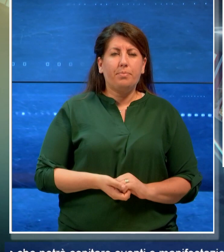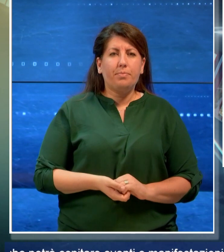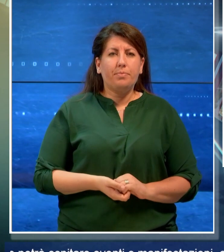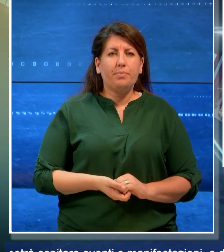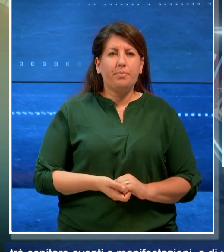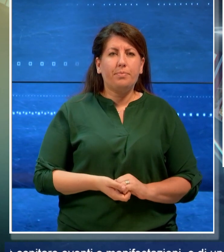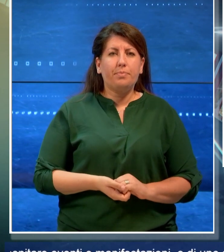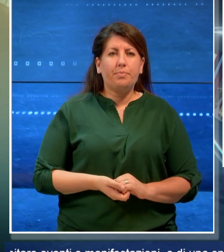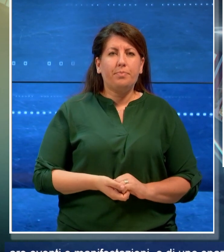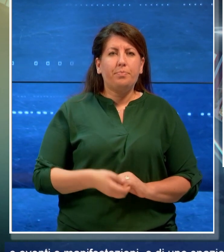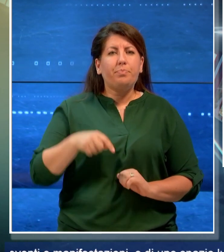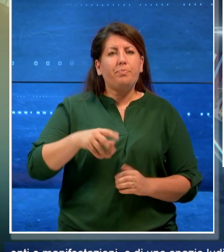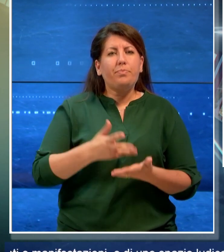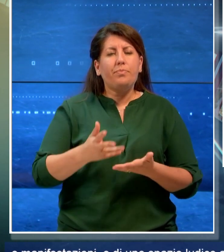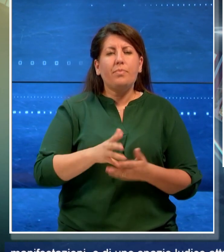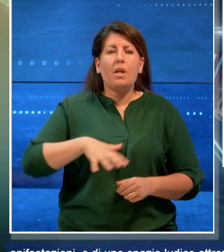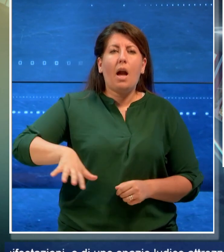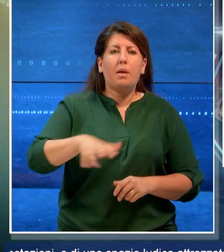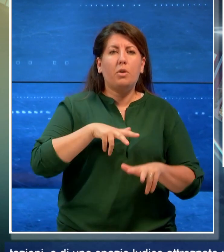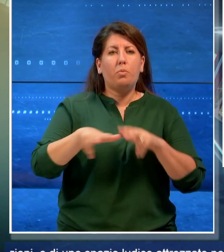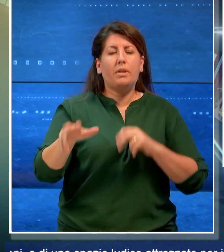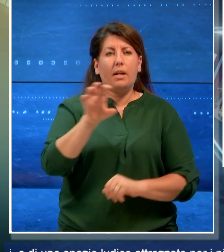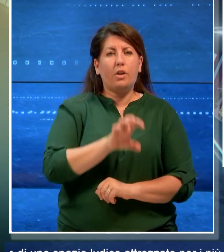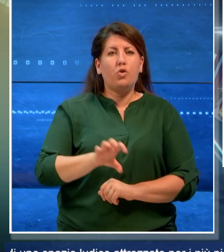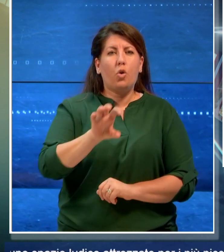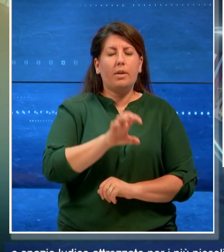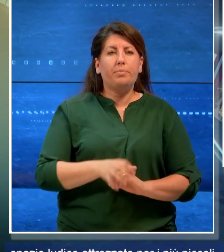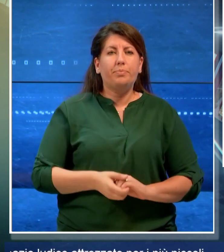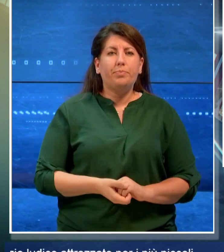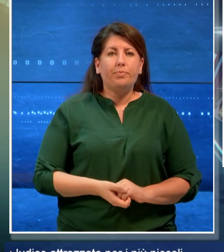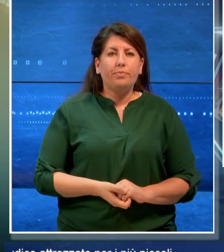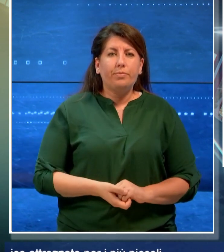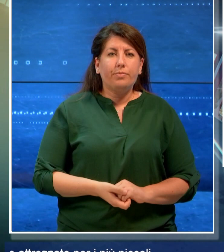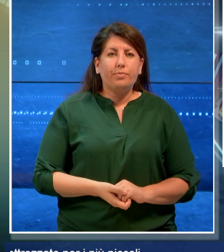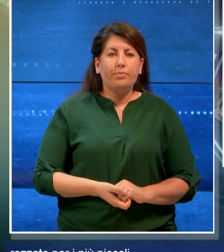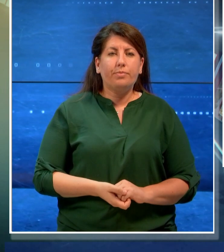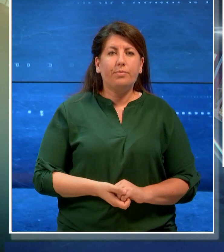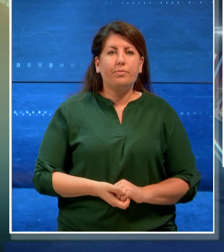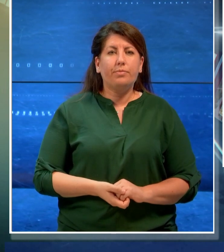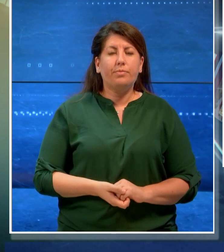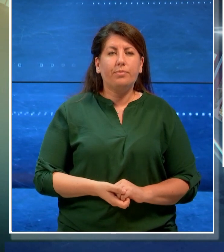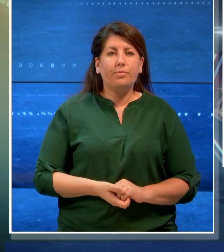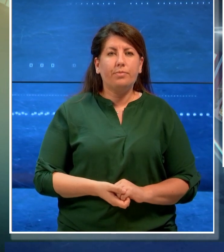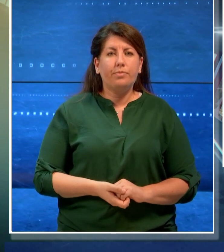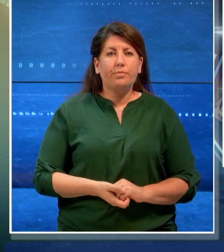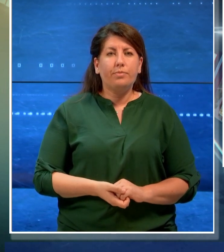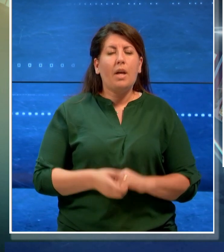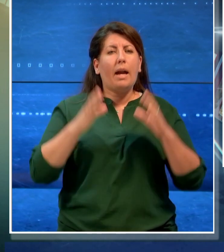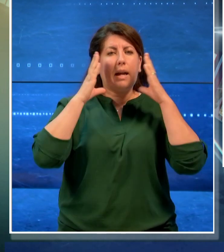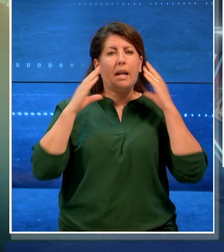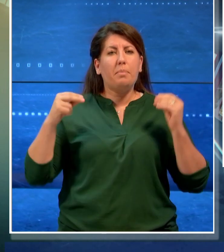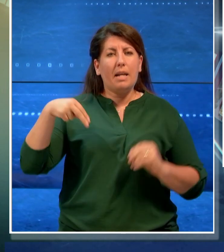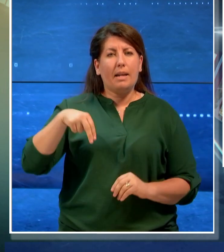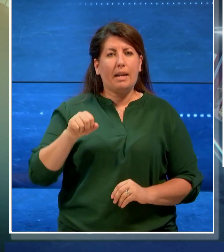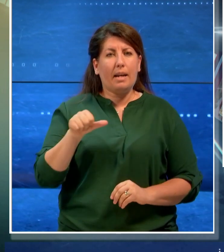E adesso le notizie dall'area metropolitana e dalla regione. I carabinieri del Nassano hanno